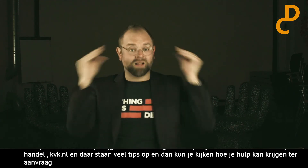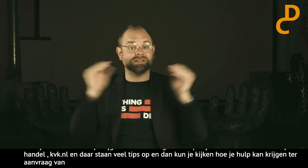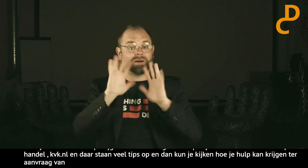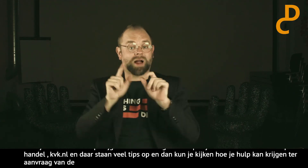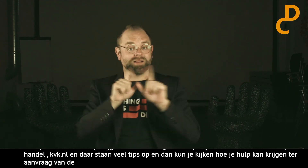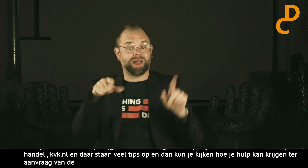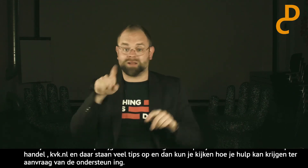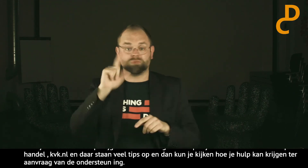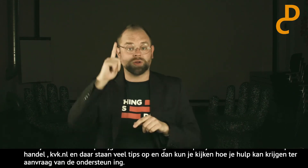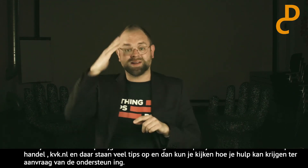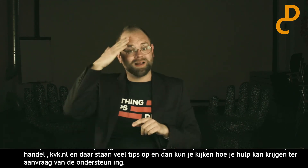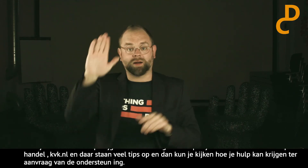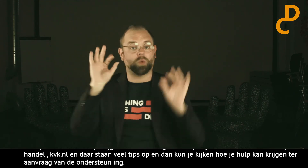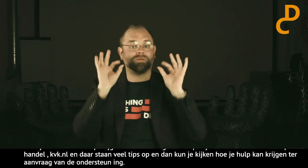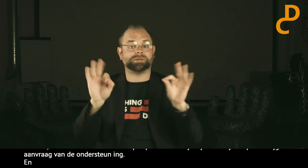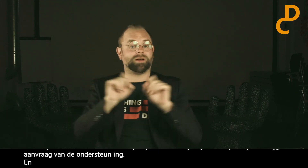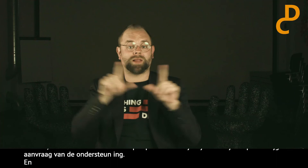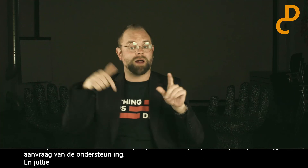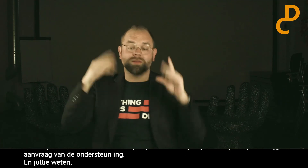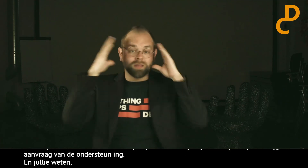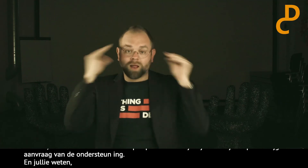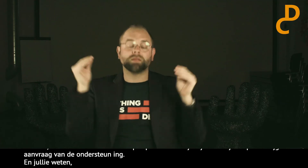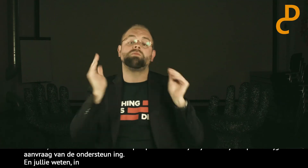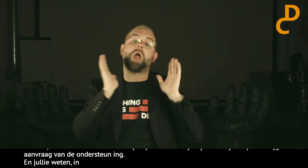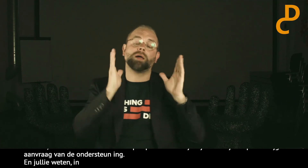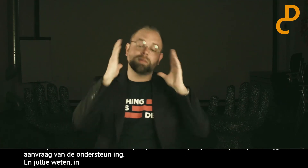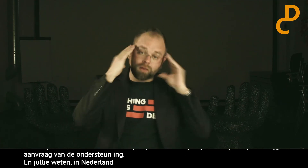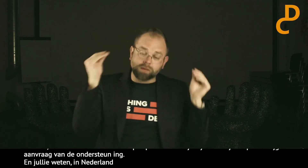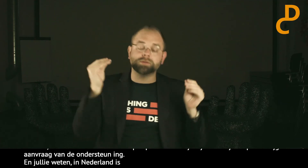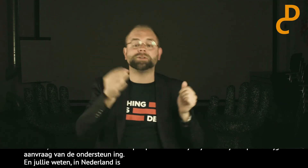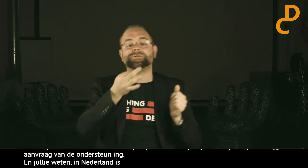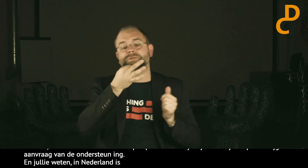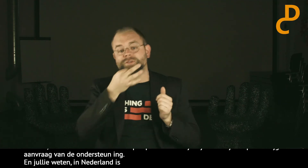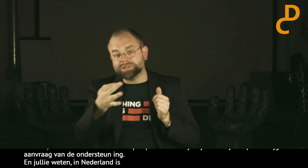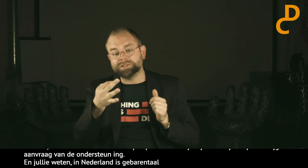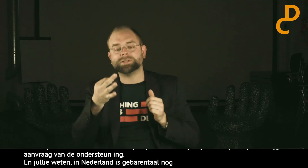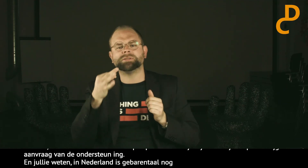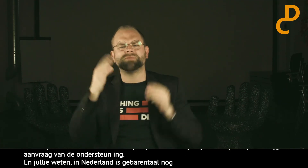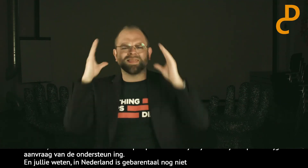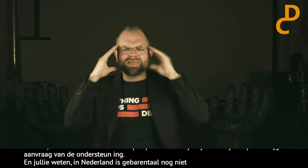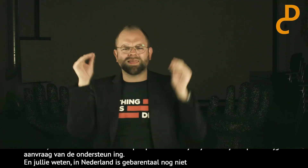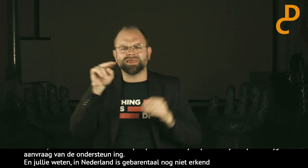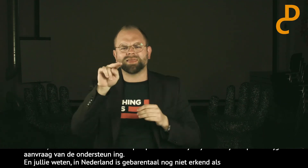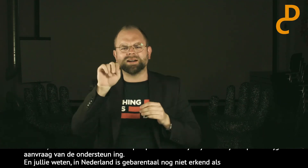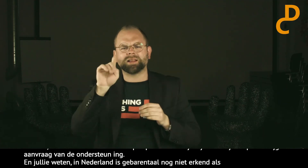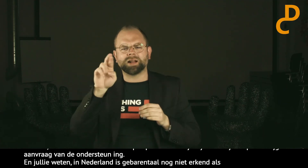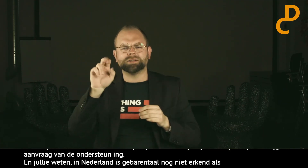En jullie weten hè, in Nederland is de gebarentaal nog niet erkend hè, als enige. En Fries, volgens mij